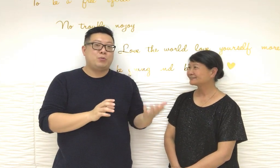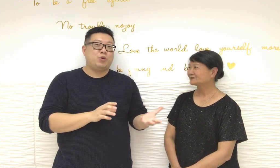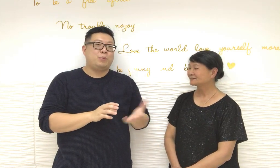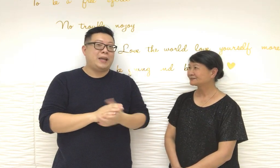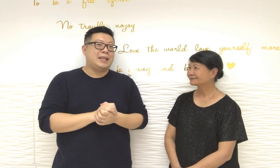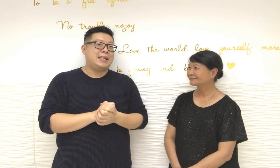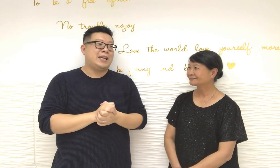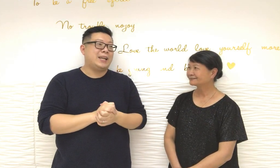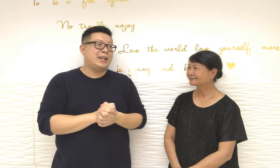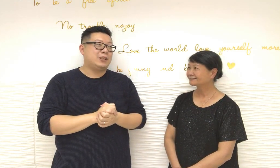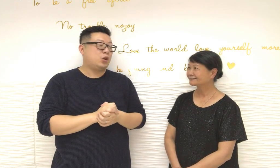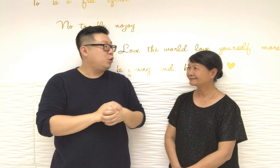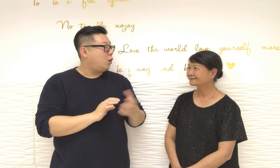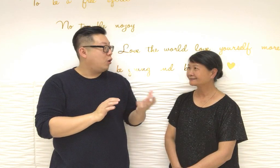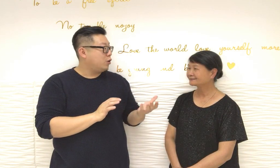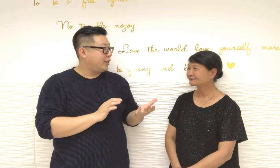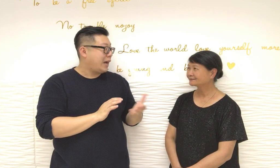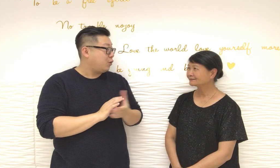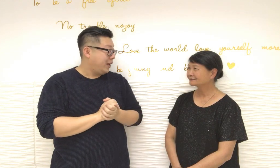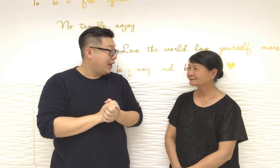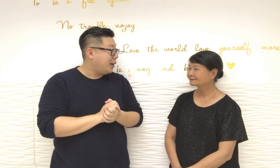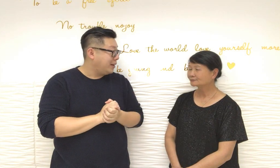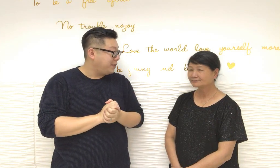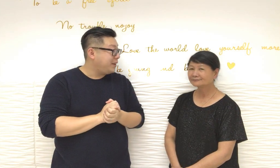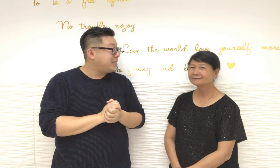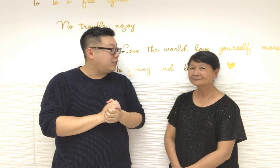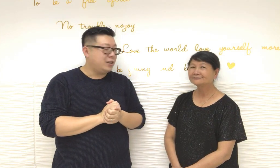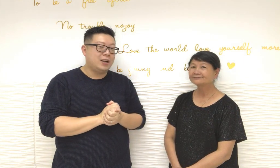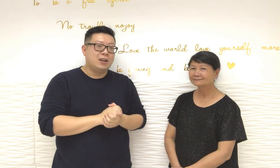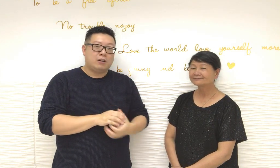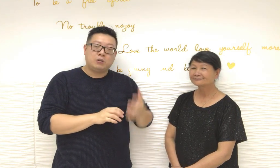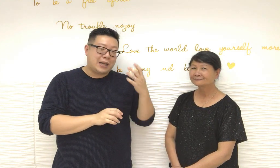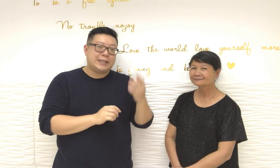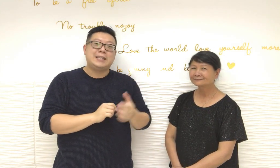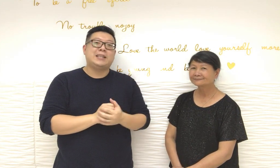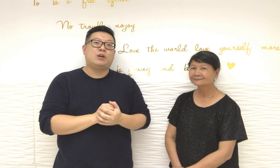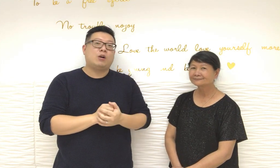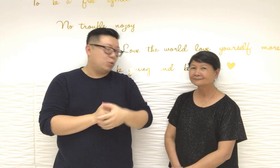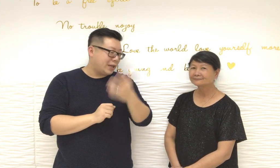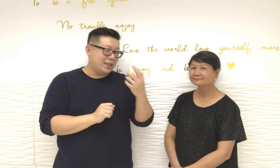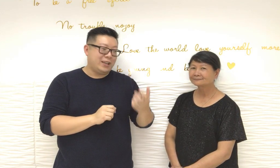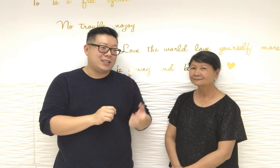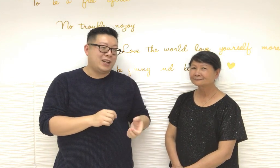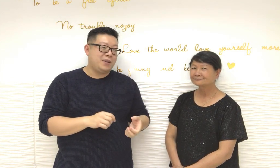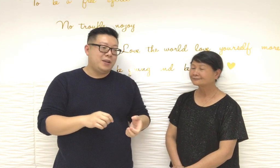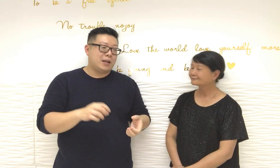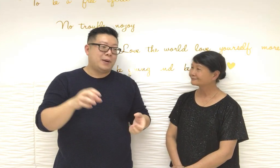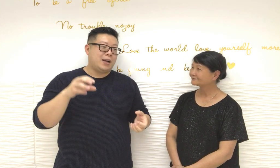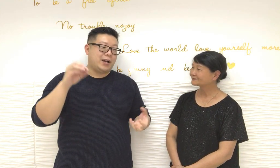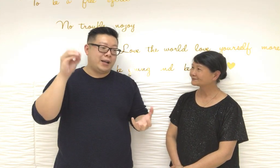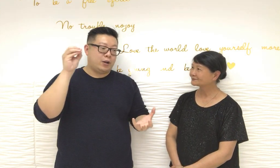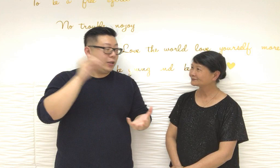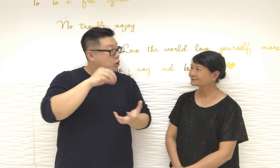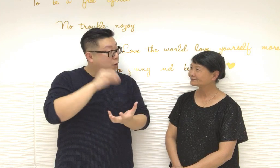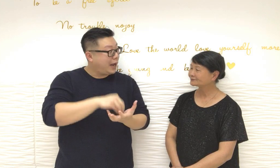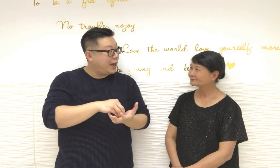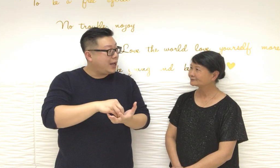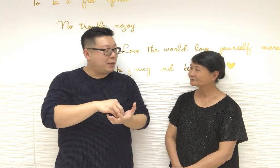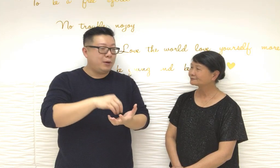會給一些吹旺格局就是飛星那些我都曾經試過一個很有趣的就是吹旺格我